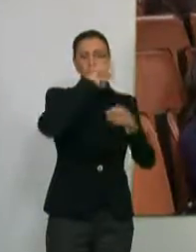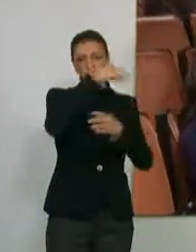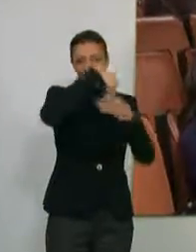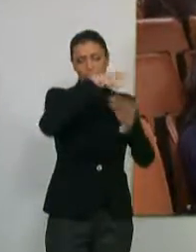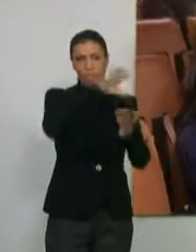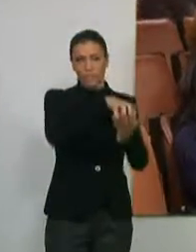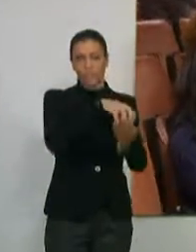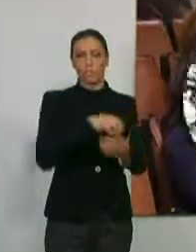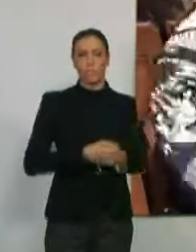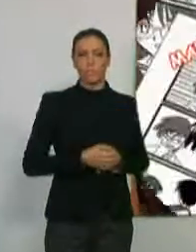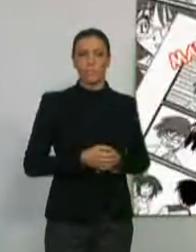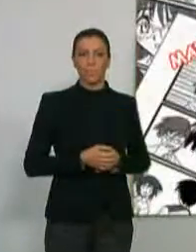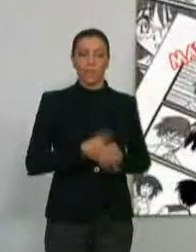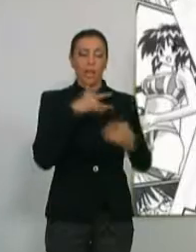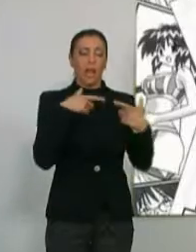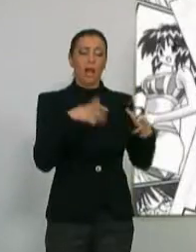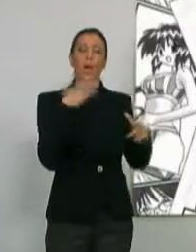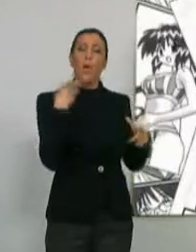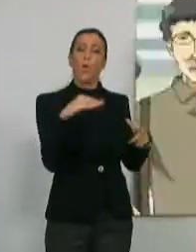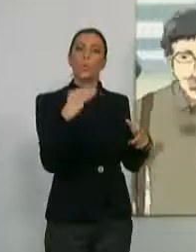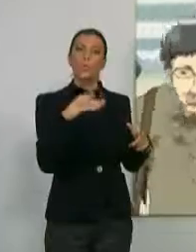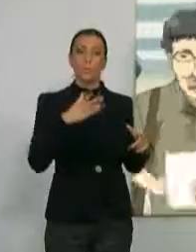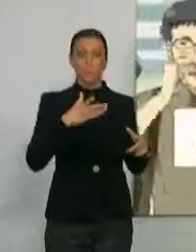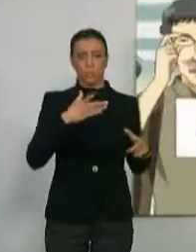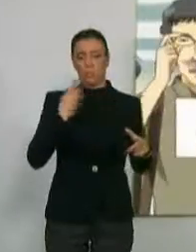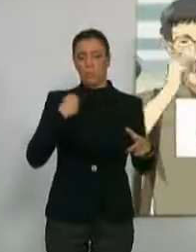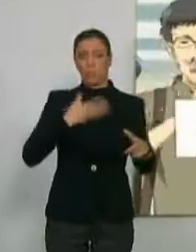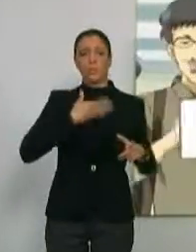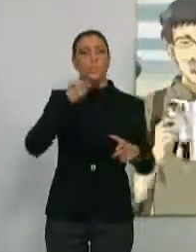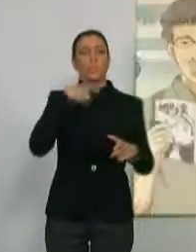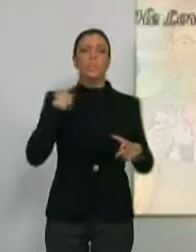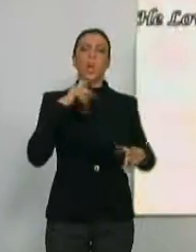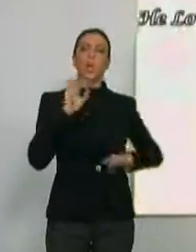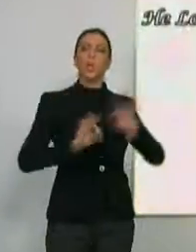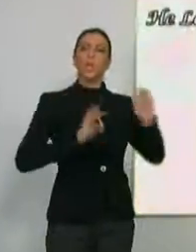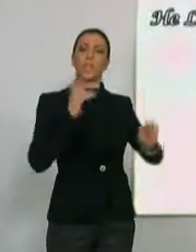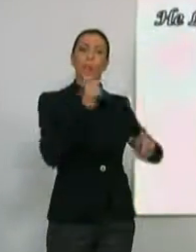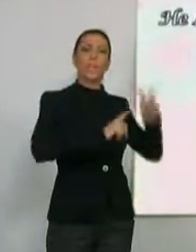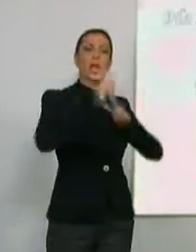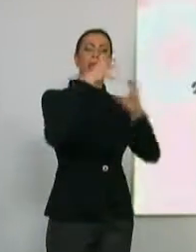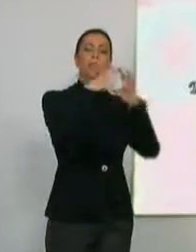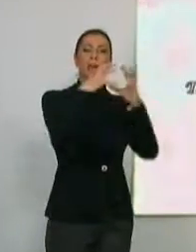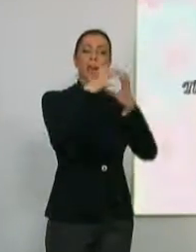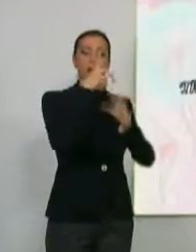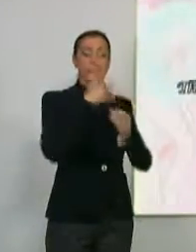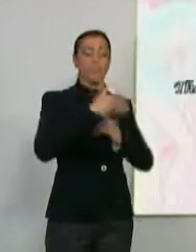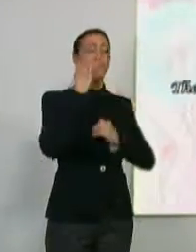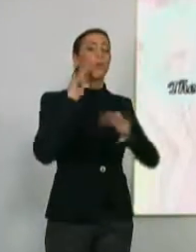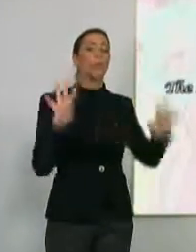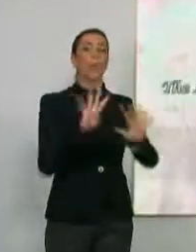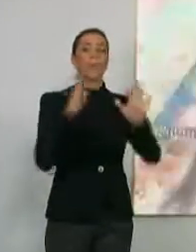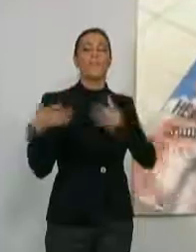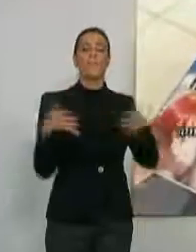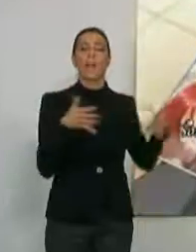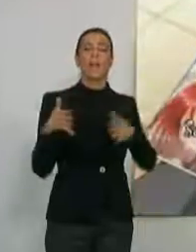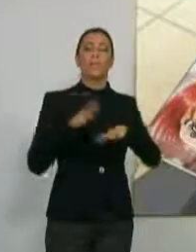centro. El área de juventud del Ayuntamiento de Motril ha organizado un viaje a Granada el próximo día 9 de